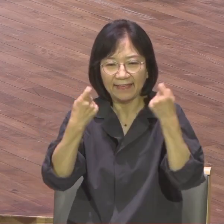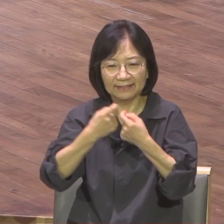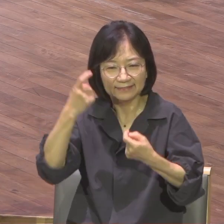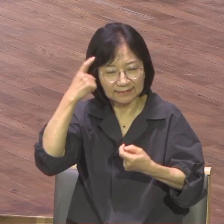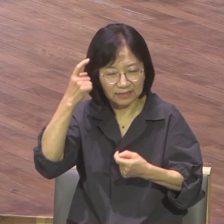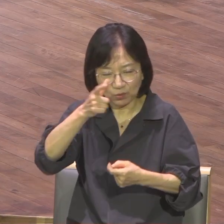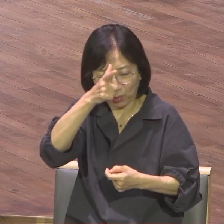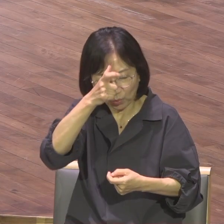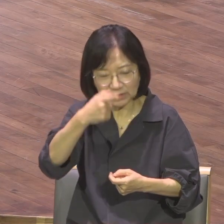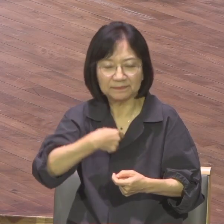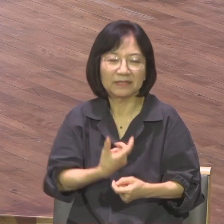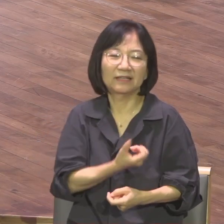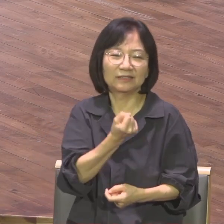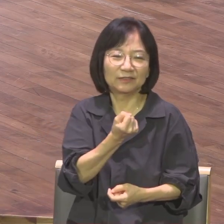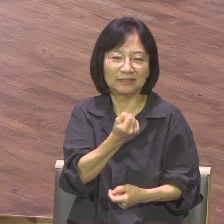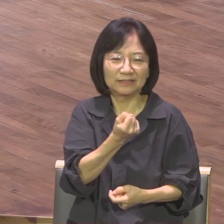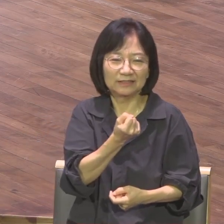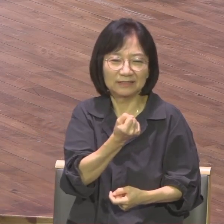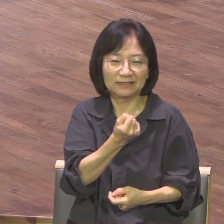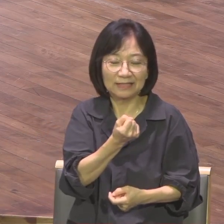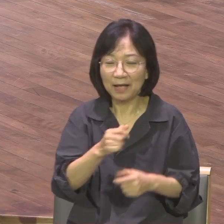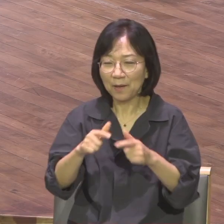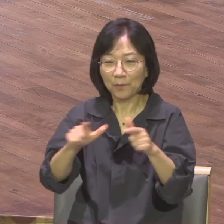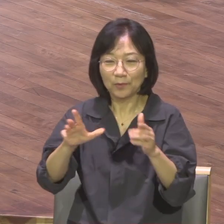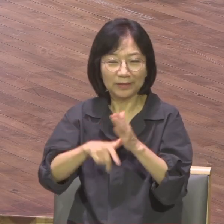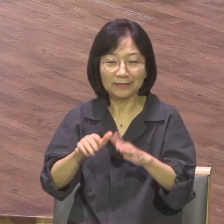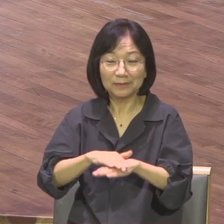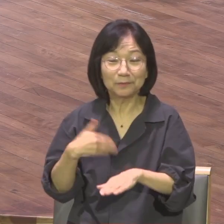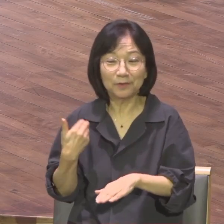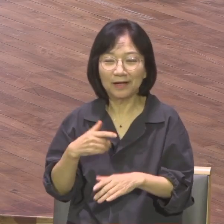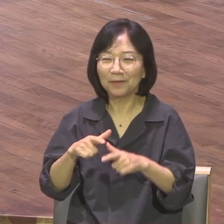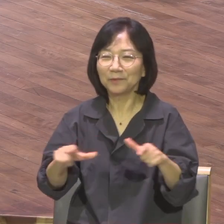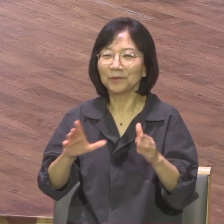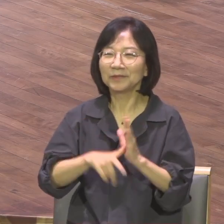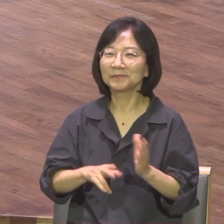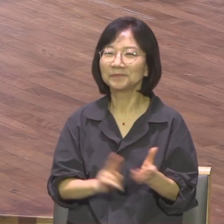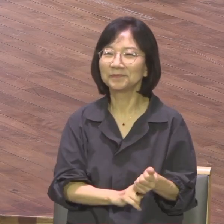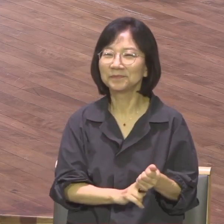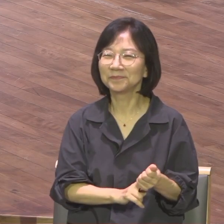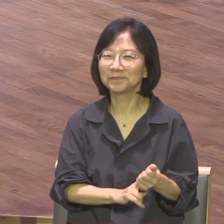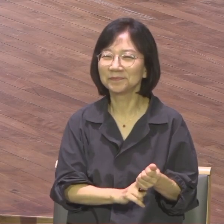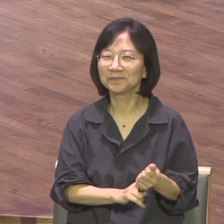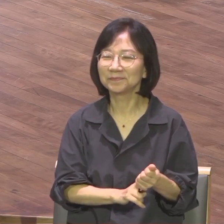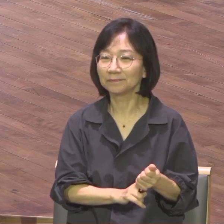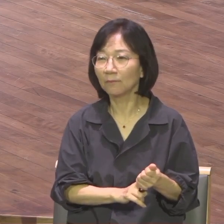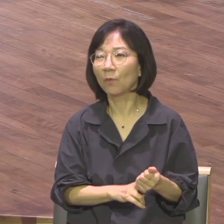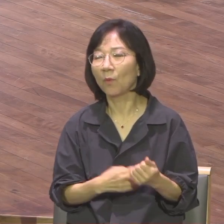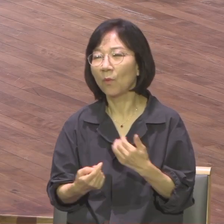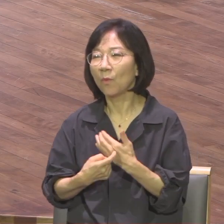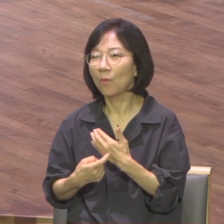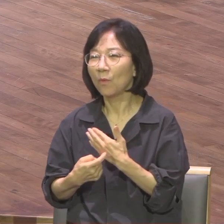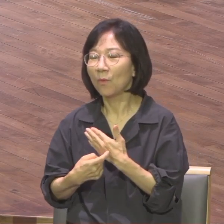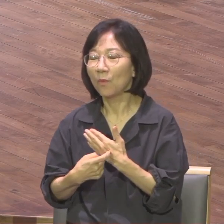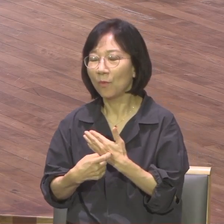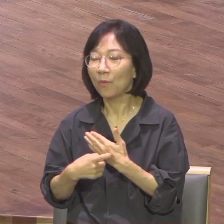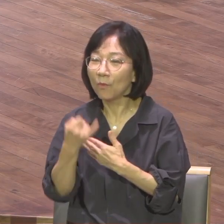평상시에는 안 드러납니다. 언제 드러나죠? 문제 찾아오면 위기 찾아오면 갈등 찾아오면